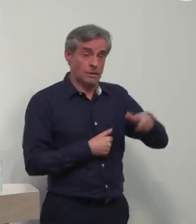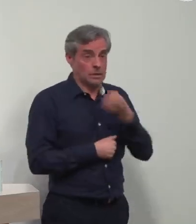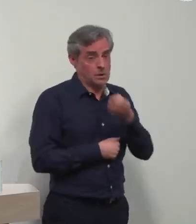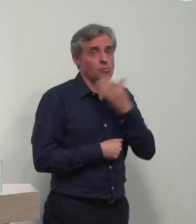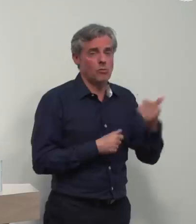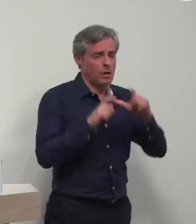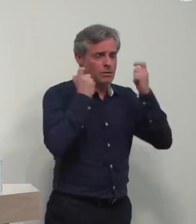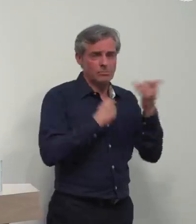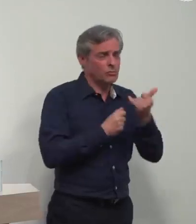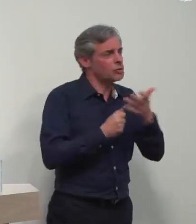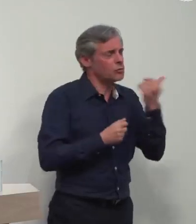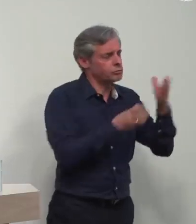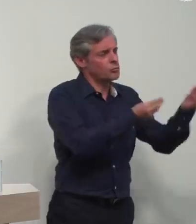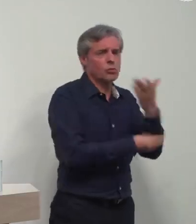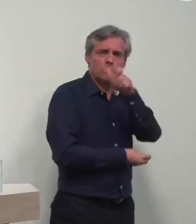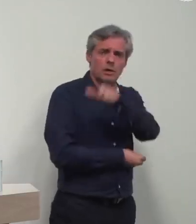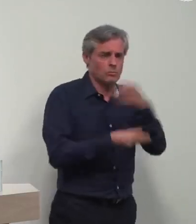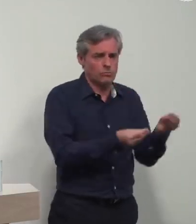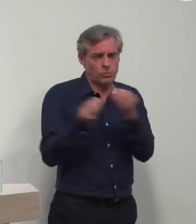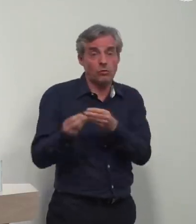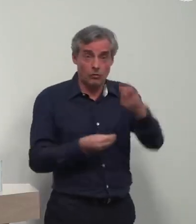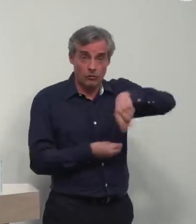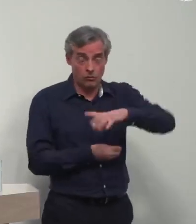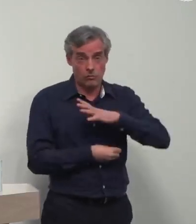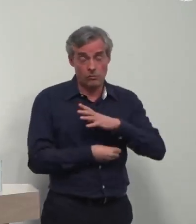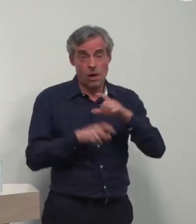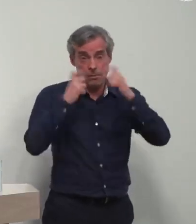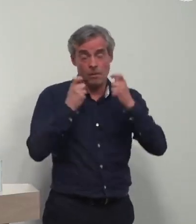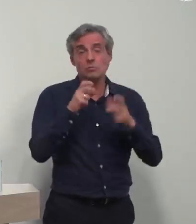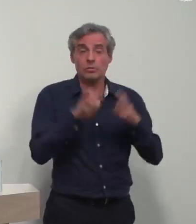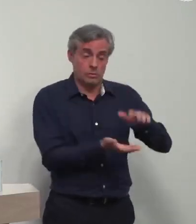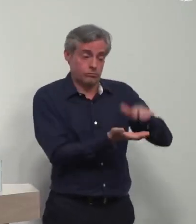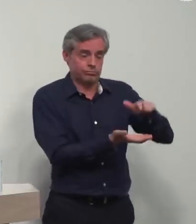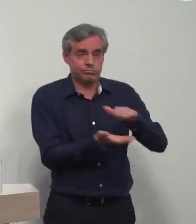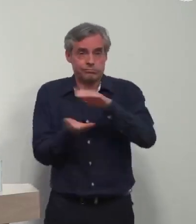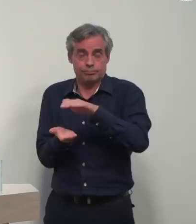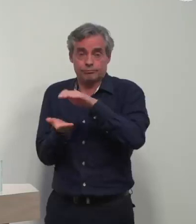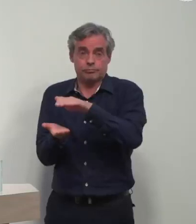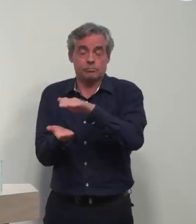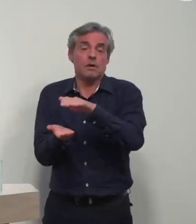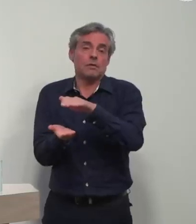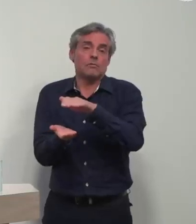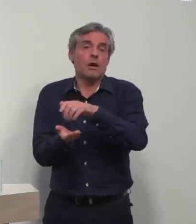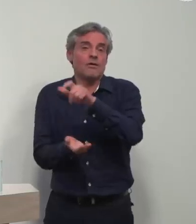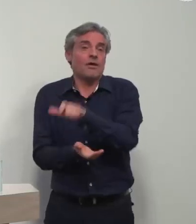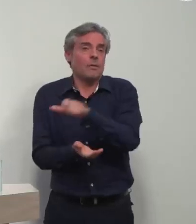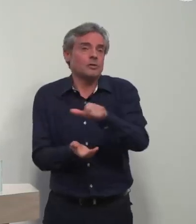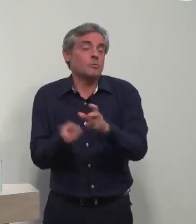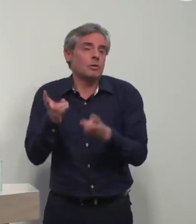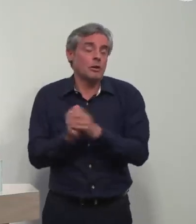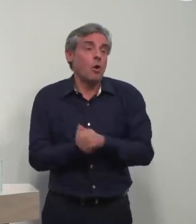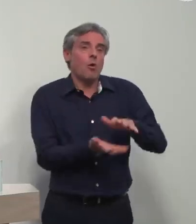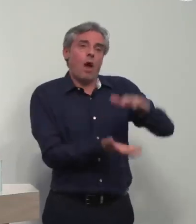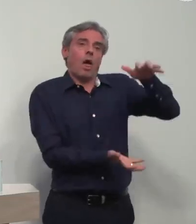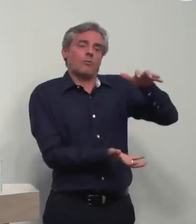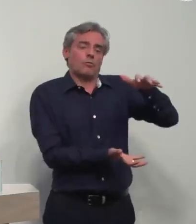donner son masque et je pense que c'est une bonne chose. Si vous avez des masques en petite quantité, allez simplement les rapporter à la pharmacie. Si vous avez des masques